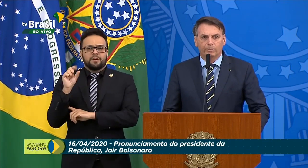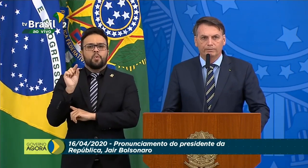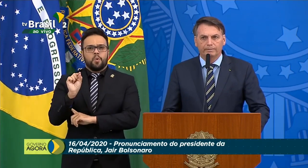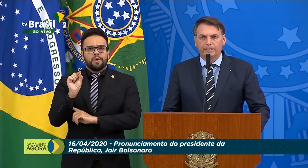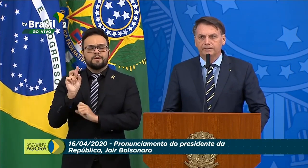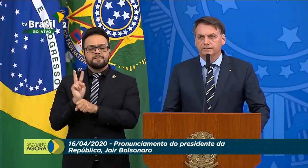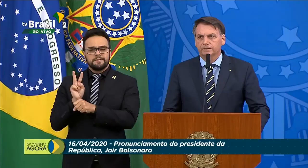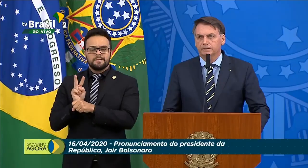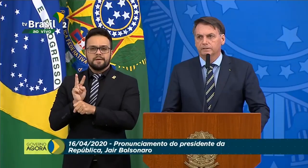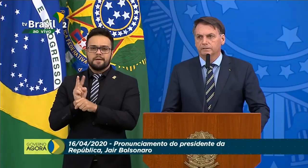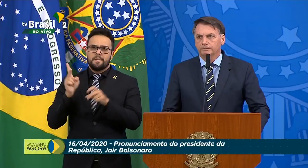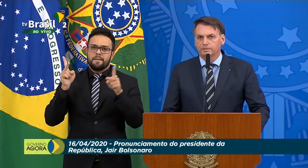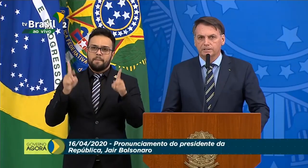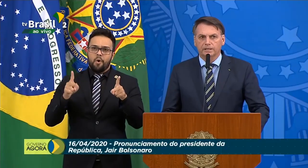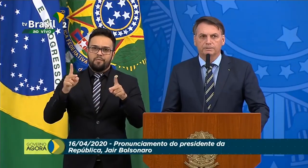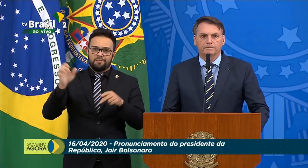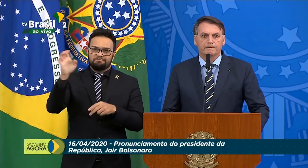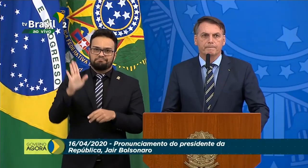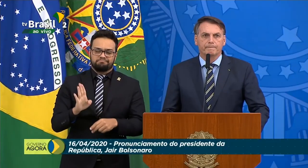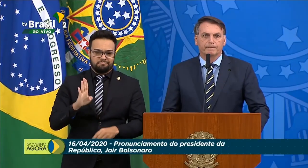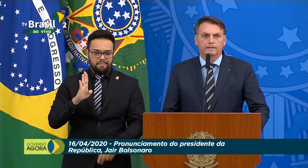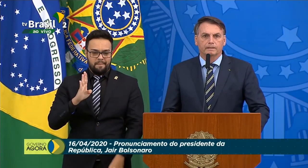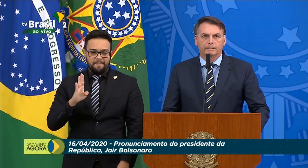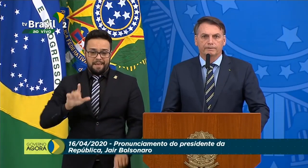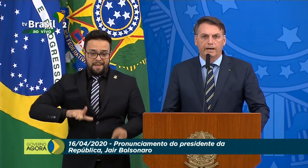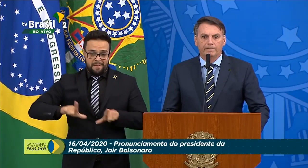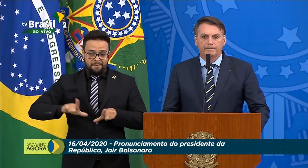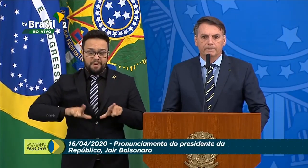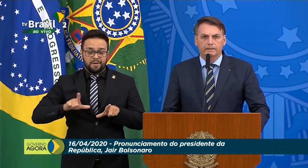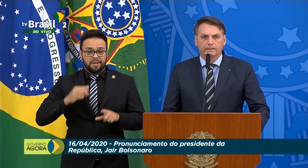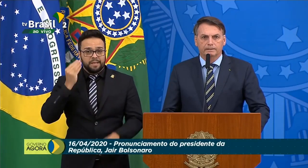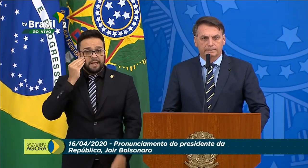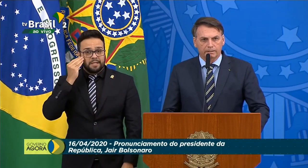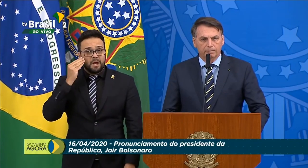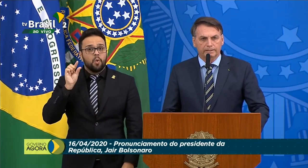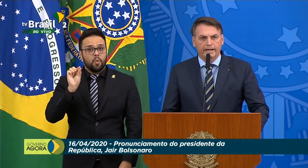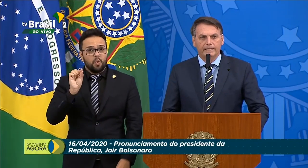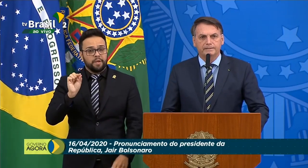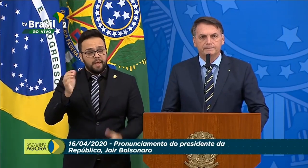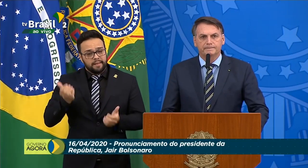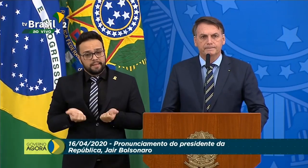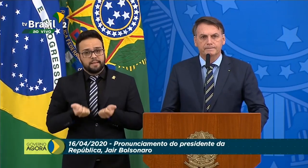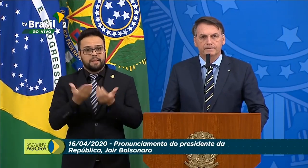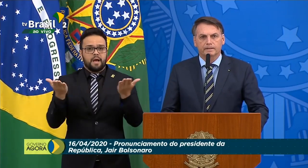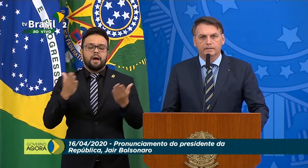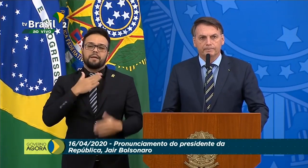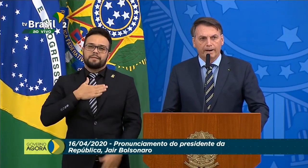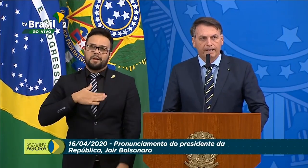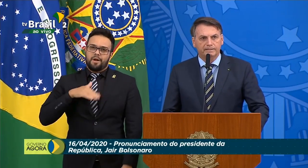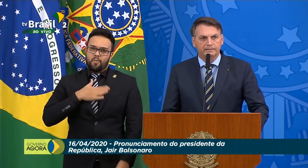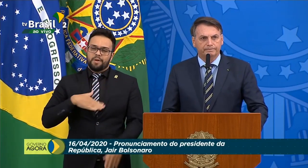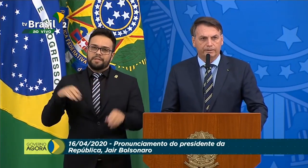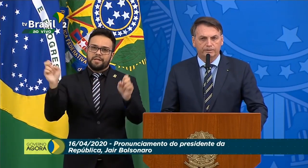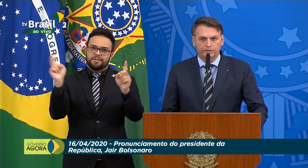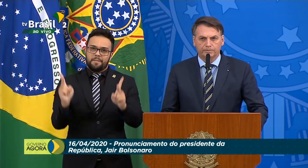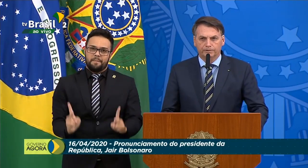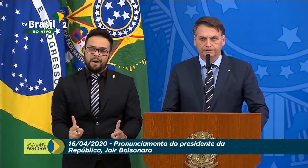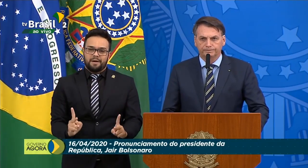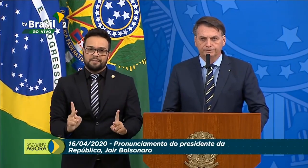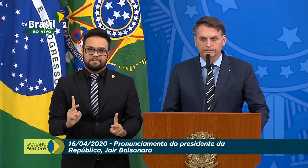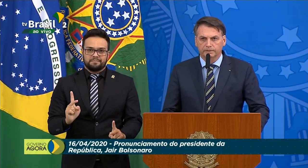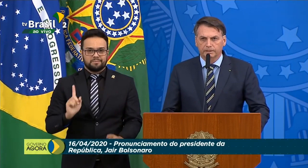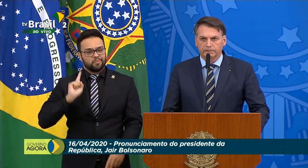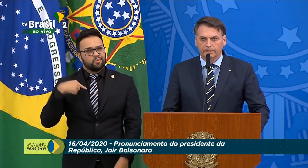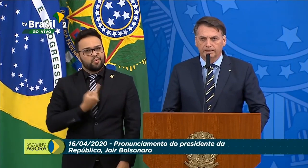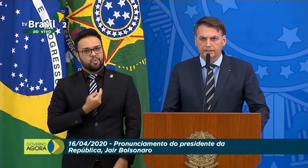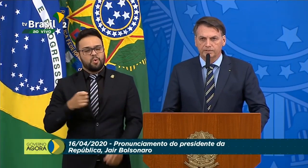obviamente, buscando levar tranquilidade e paz para o nosso